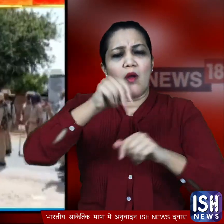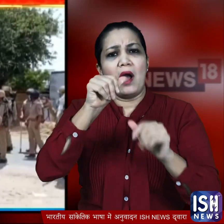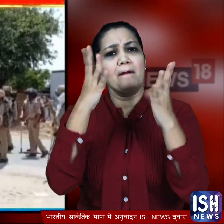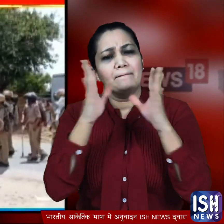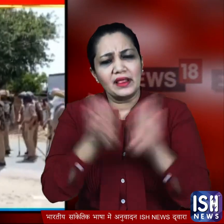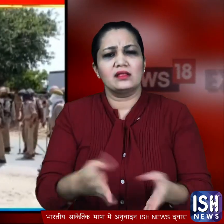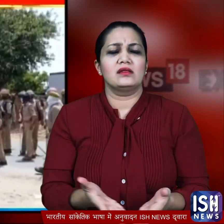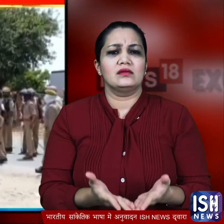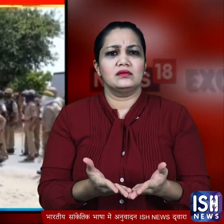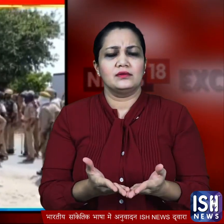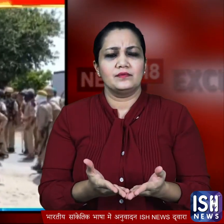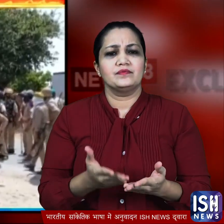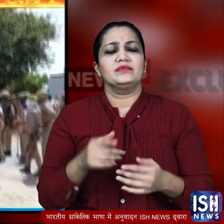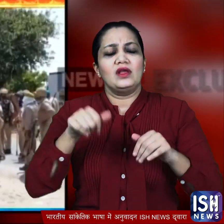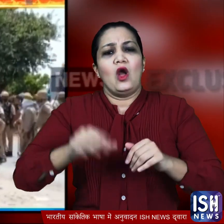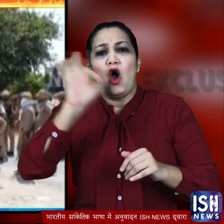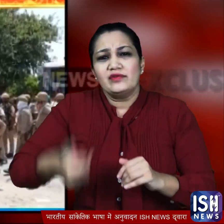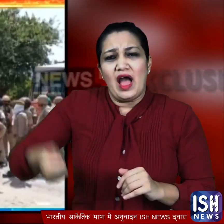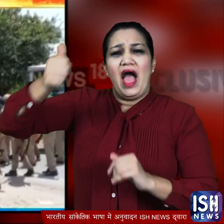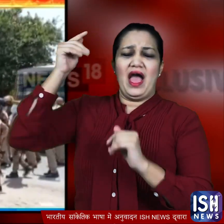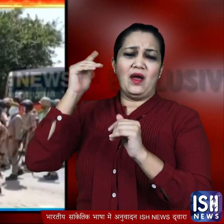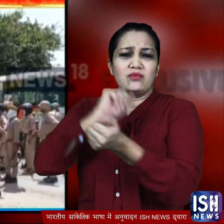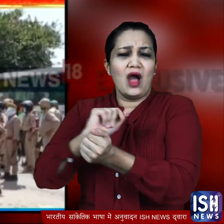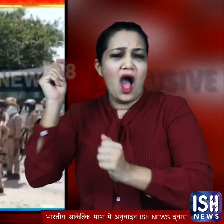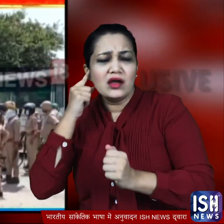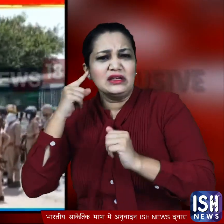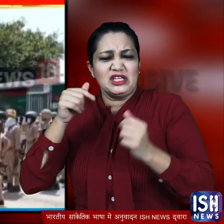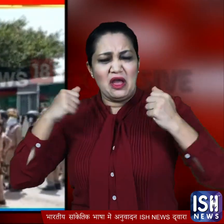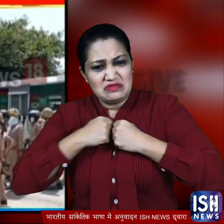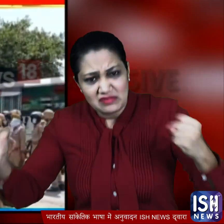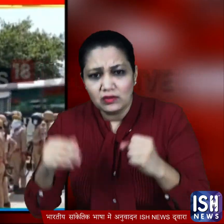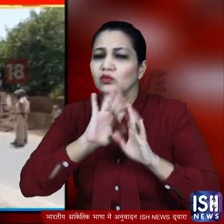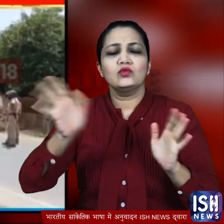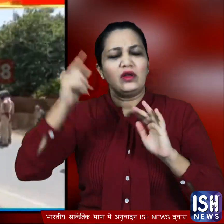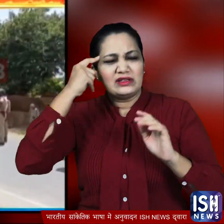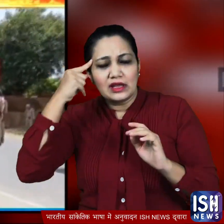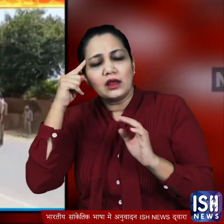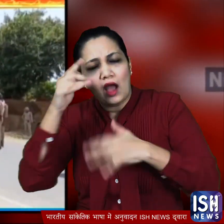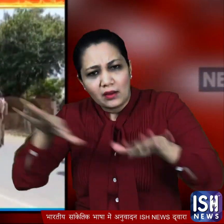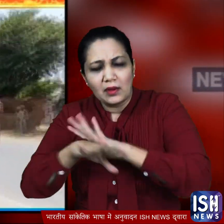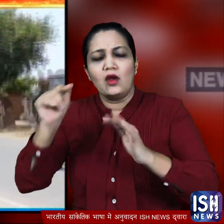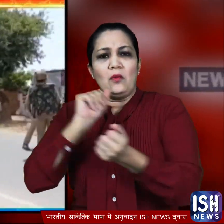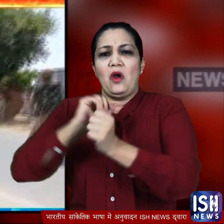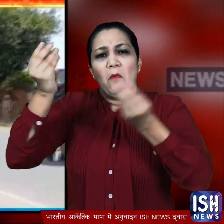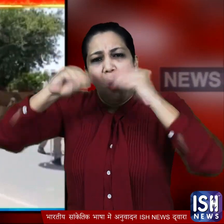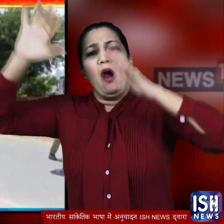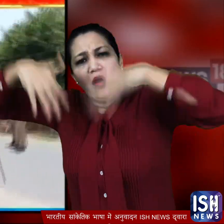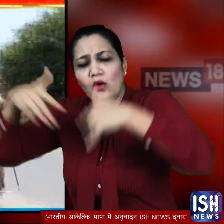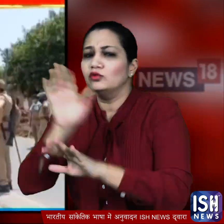लेकिन जब पुलिस के बड़े अफसरों को खबर मिली तो उन्होंने ताकत की बजाए दिमाग से काम लिया और पुलिस फोर्स बुलाने की बजाए लोगों से बात